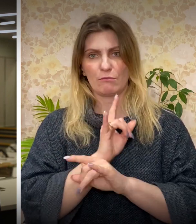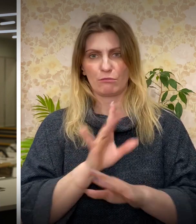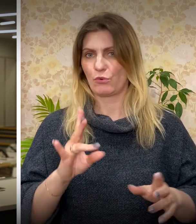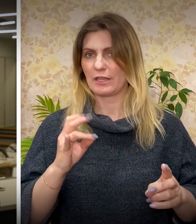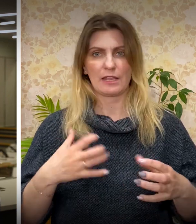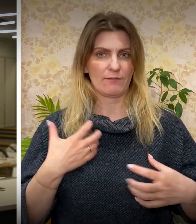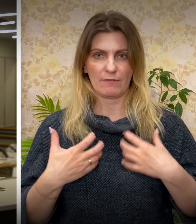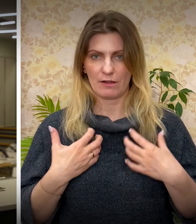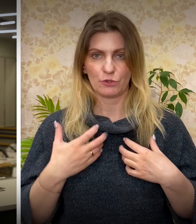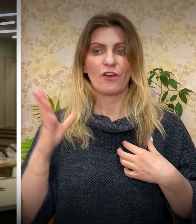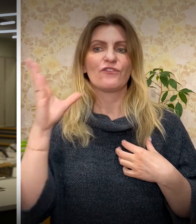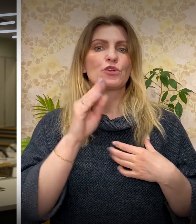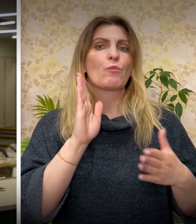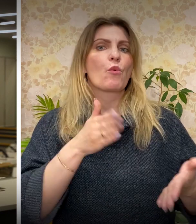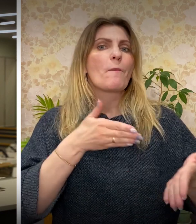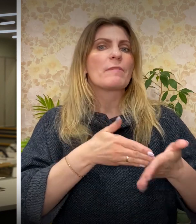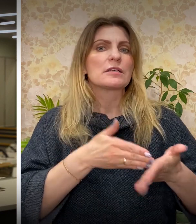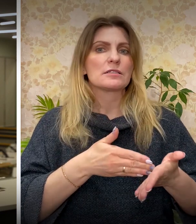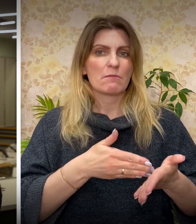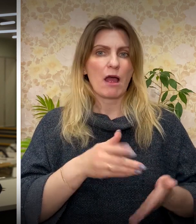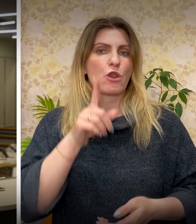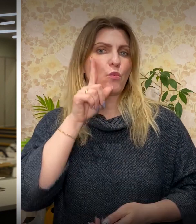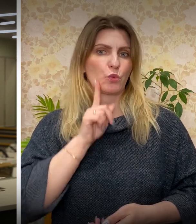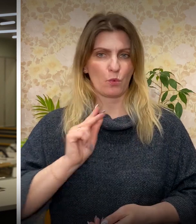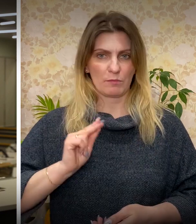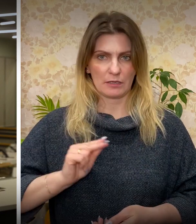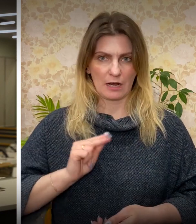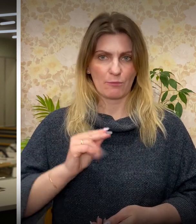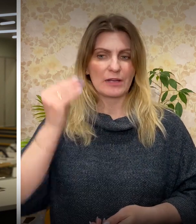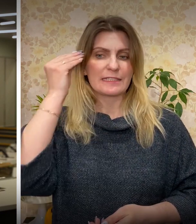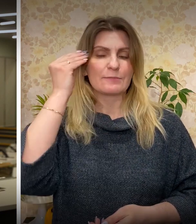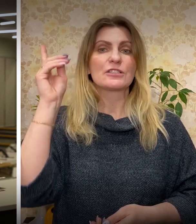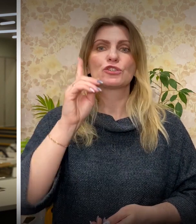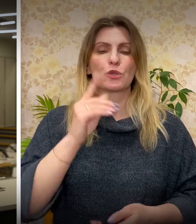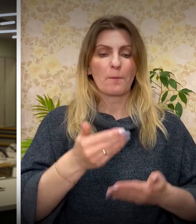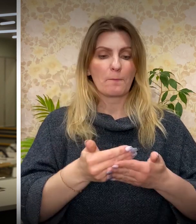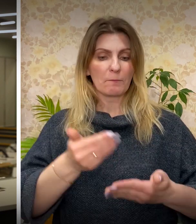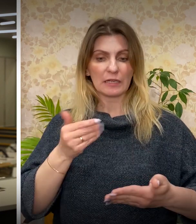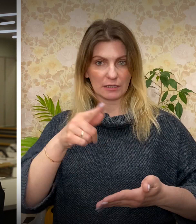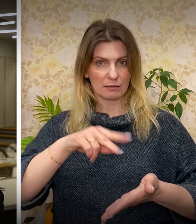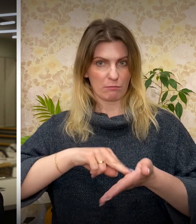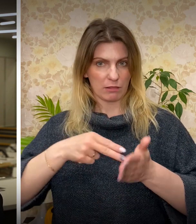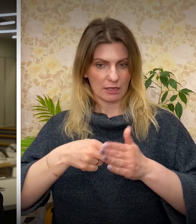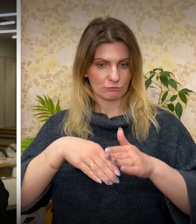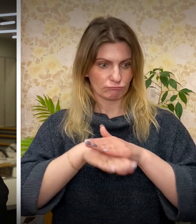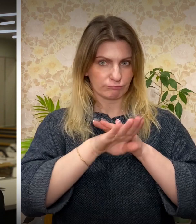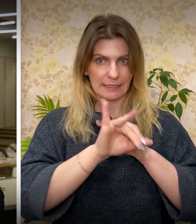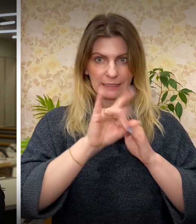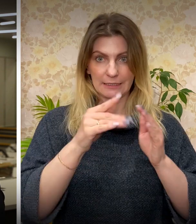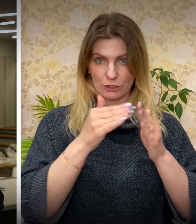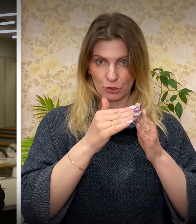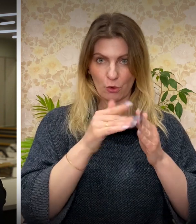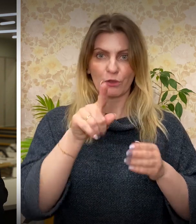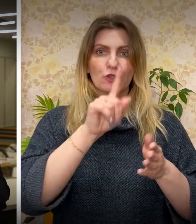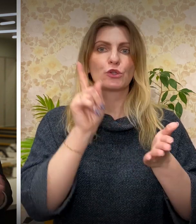не переживайте. Все будет работать максимально удобно. Смысл заключается в том, что перед тем, как выйти из дома, ты должен указать, куда